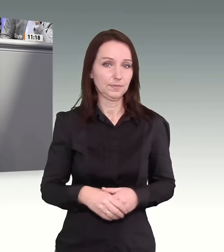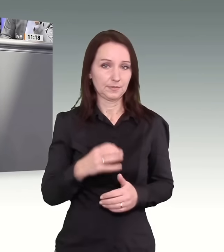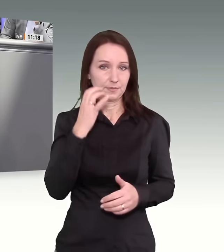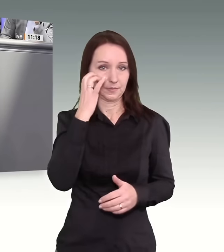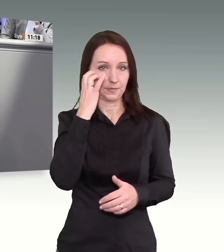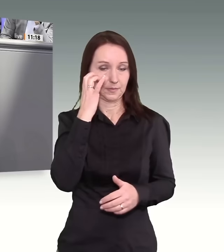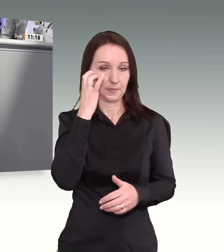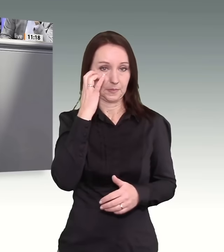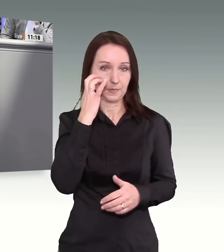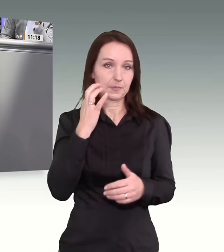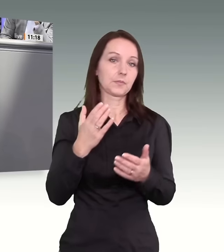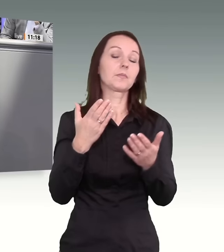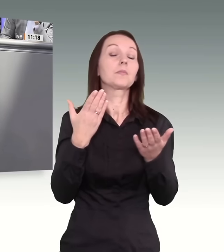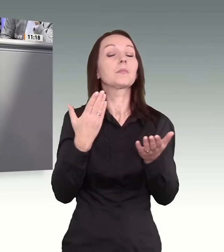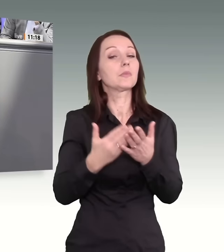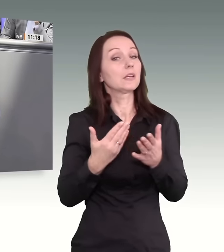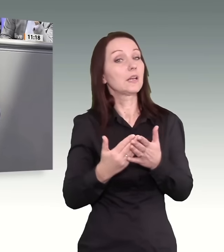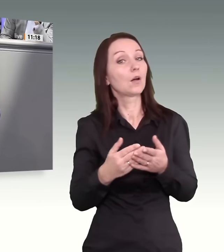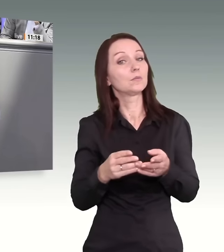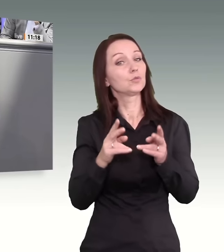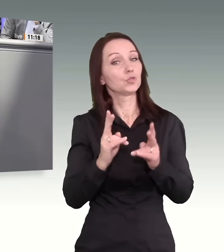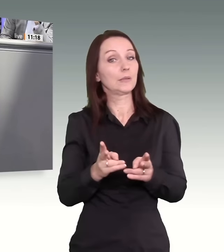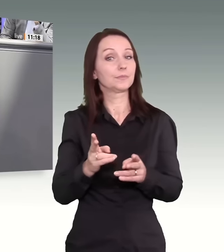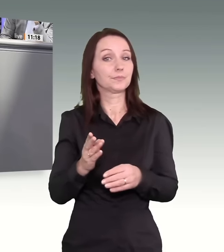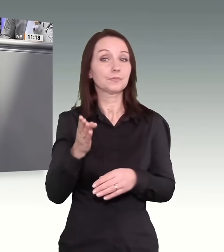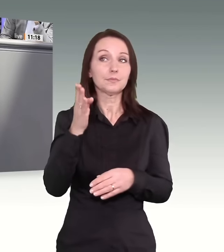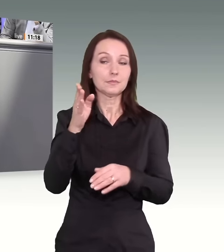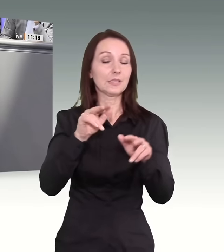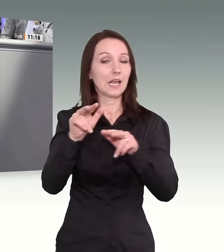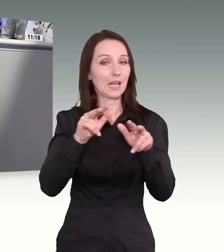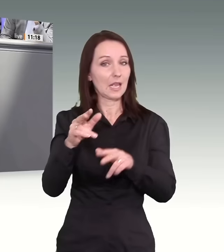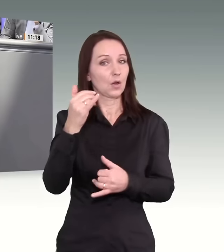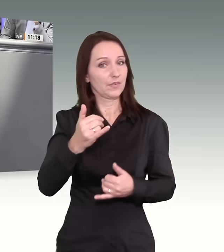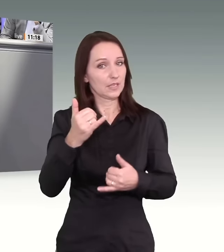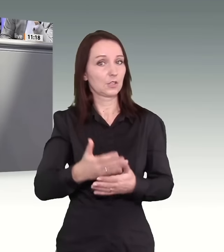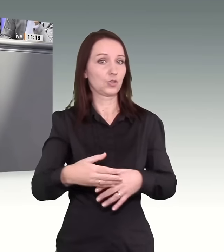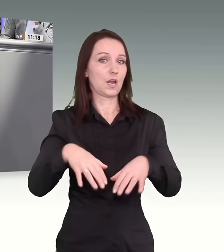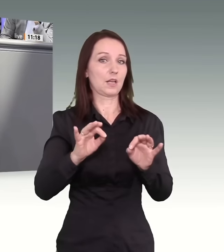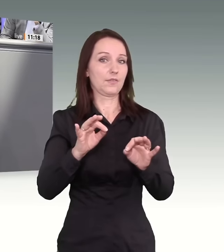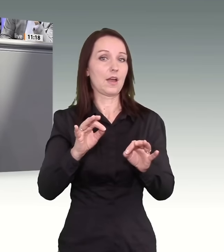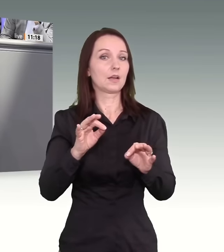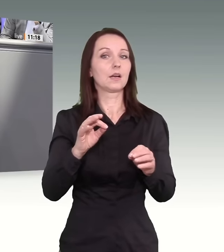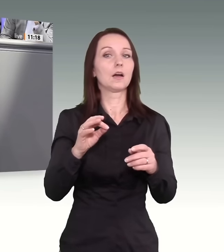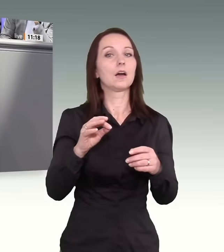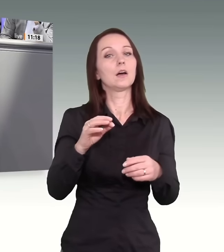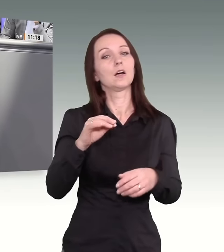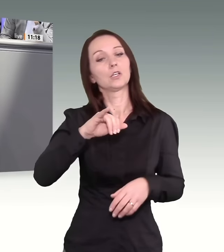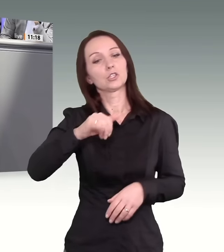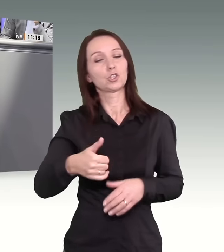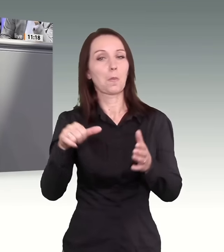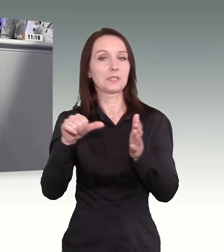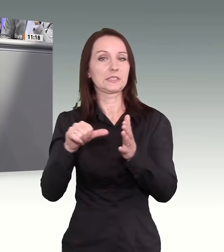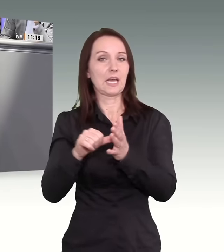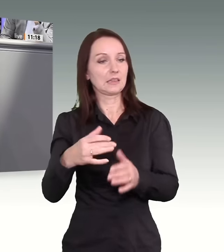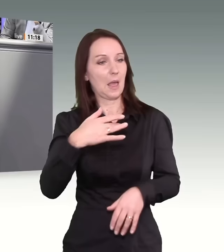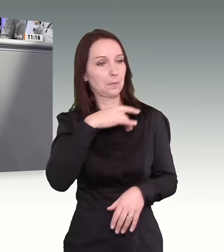ist es richtig, dass diese Regierung es jetzt auf den Weg gebracht hat, dass die Kontaktdichte der Jobcenter zu den